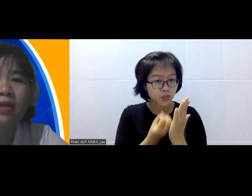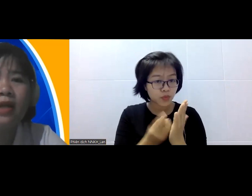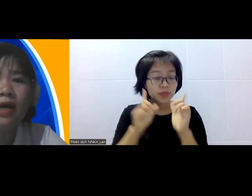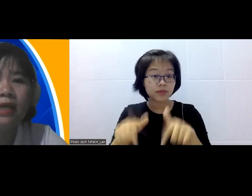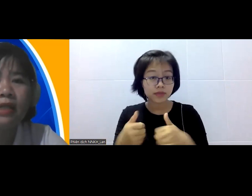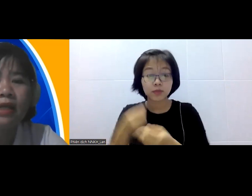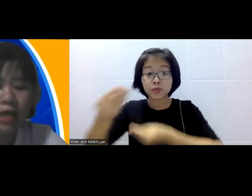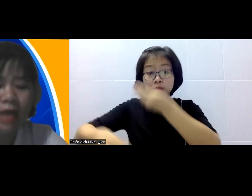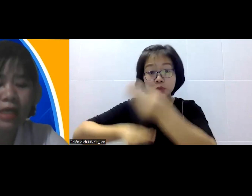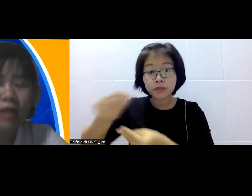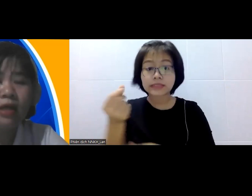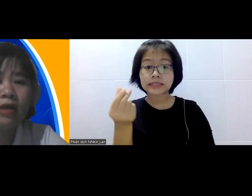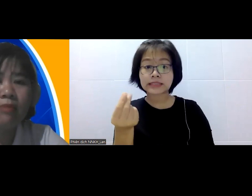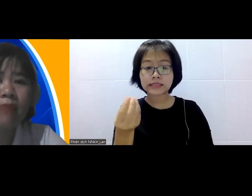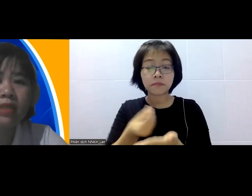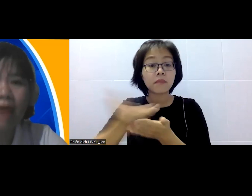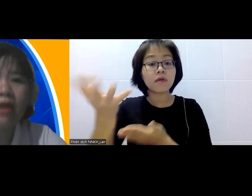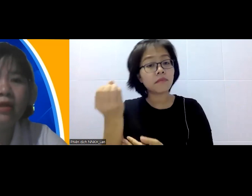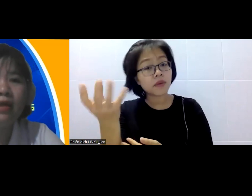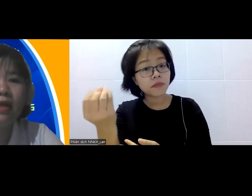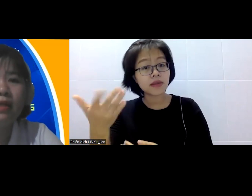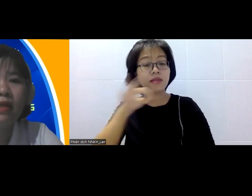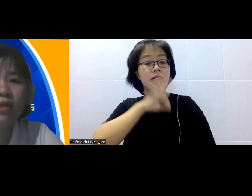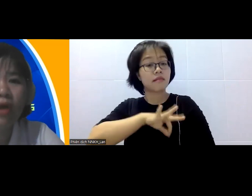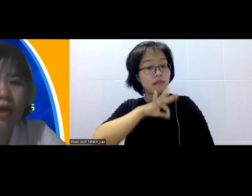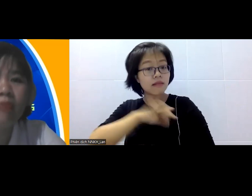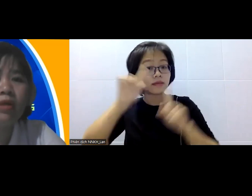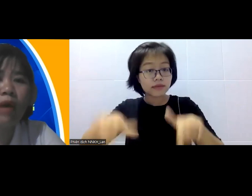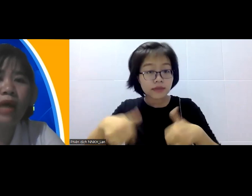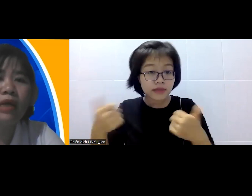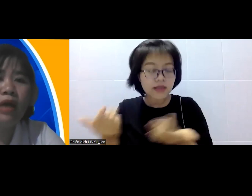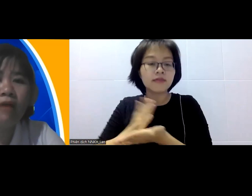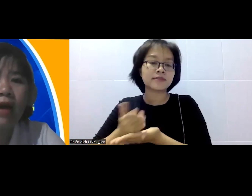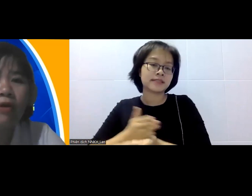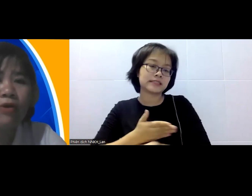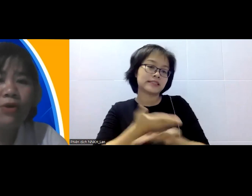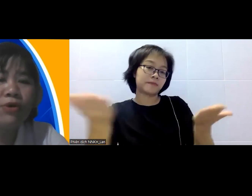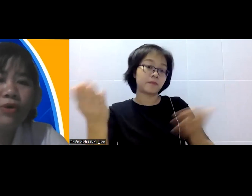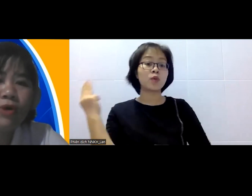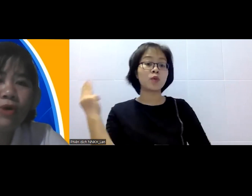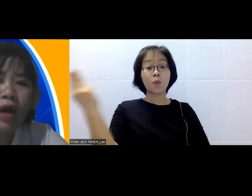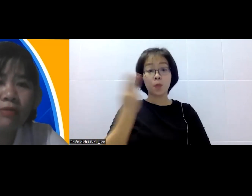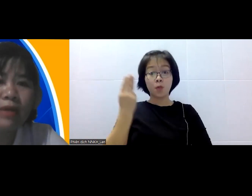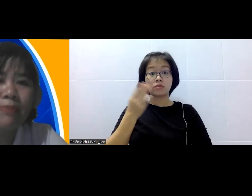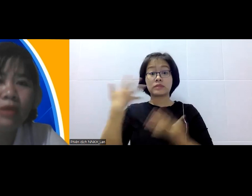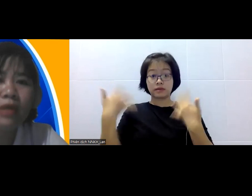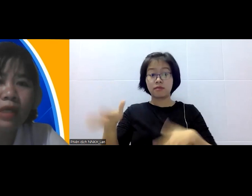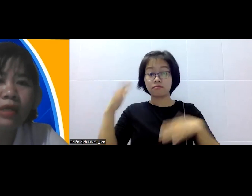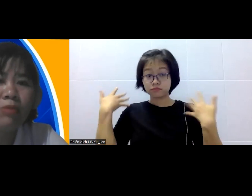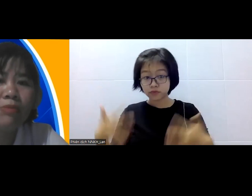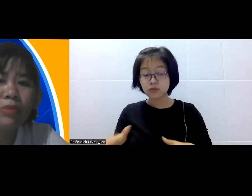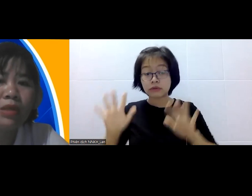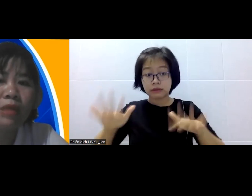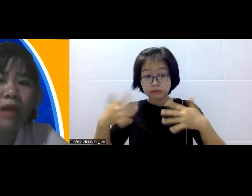hàng sao thì có lời thì đây là cái cách mà mình tạo ra những điển hình để cho ở bên ngoài họ vào họ học tập những